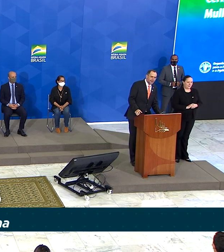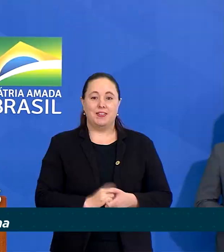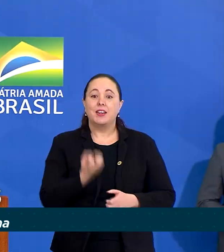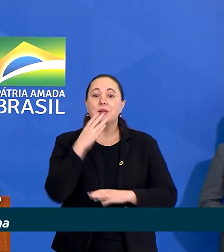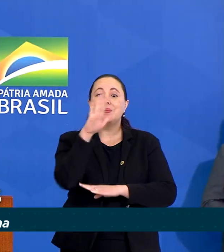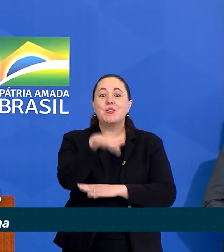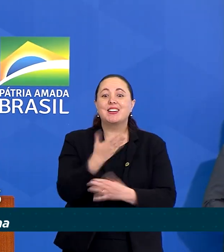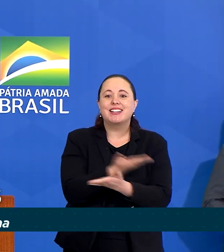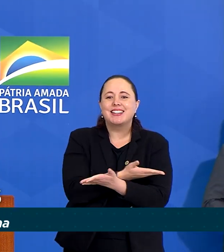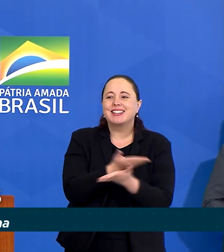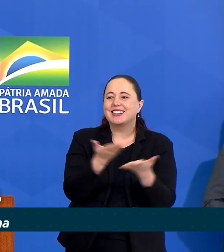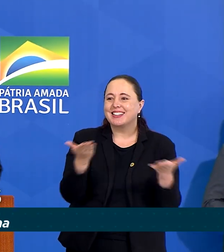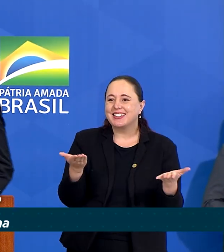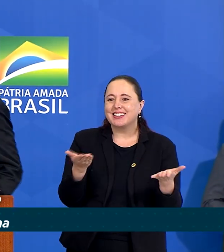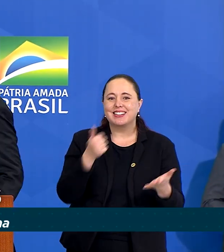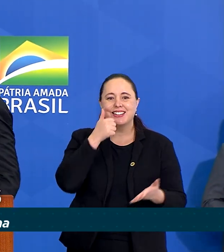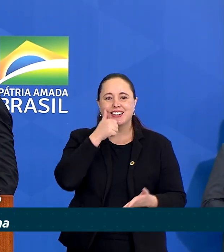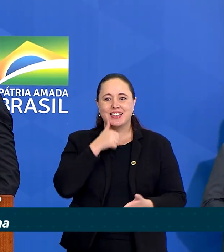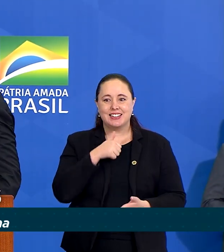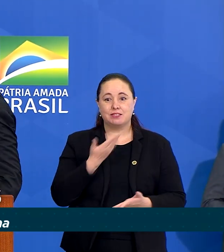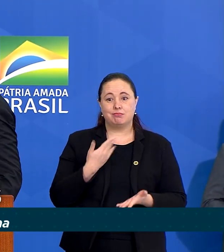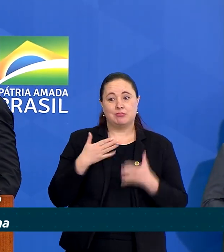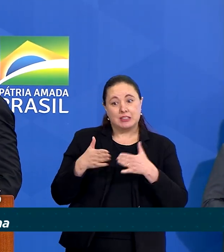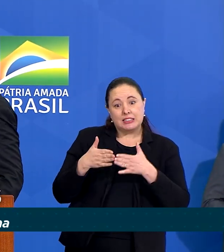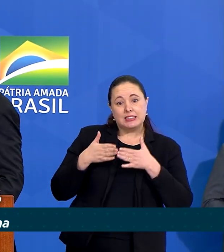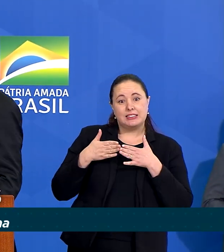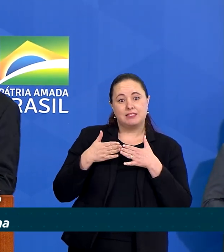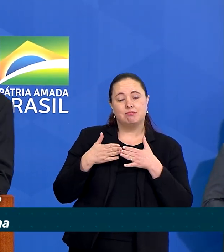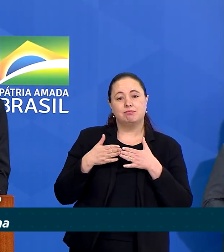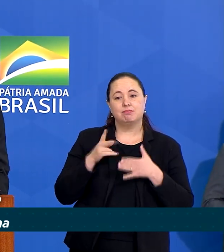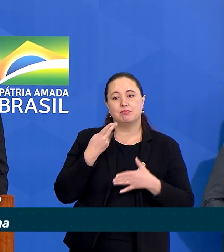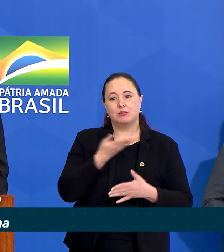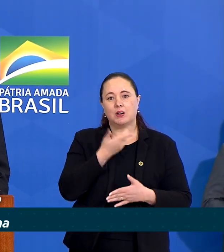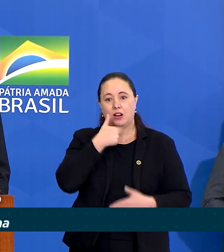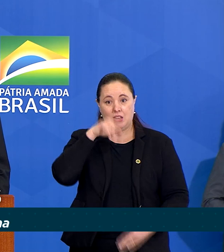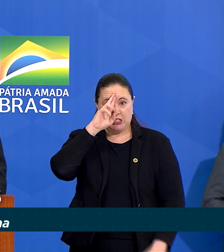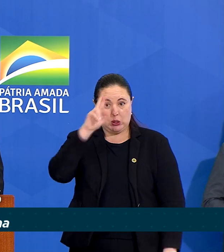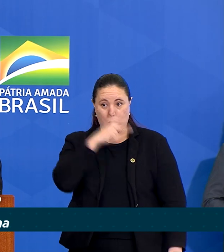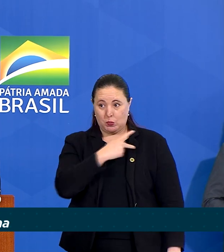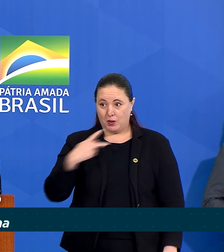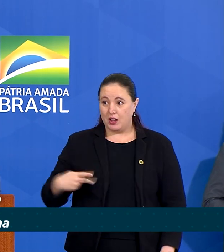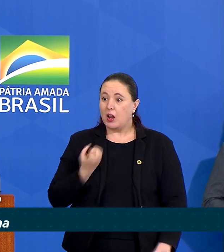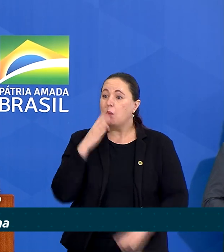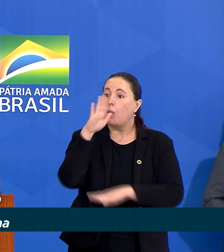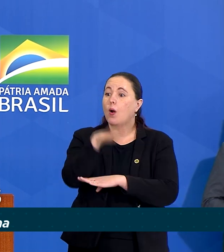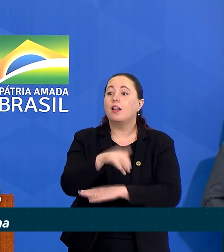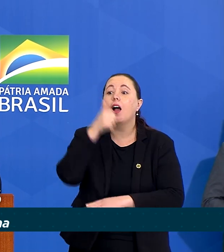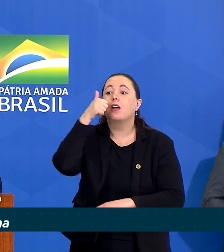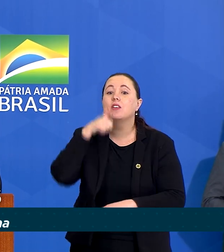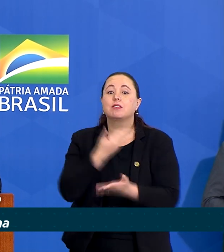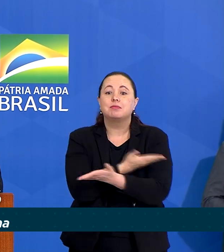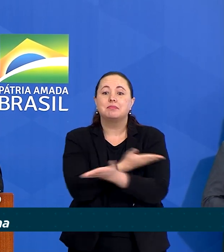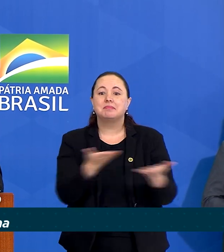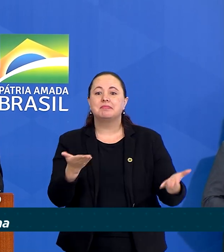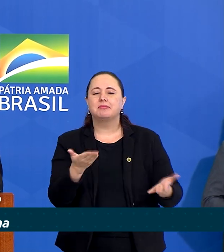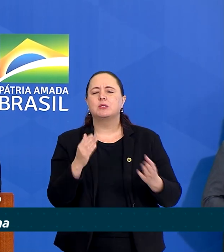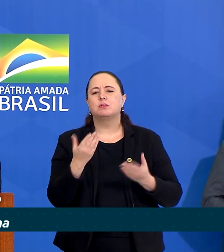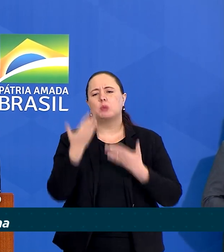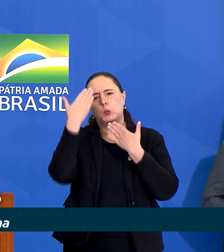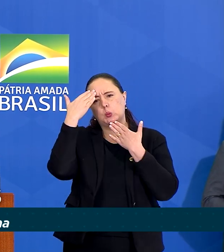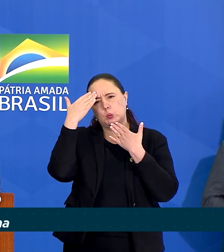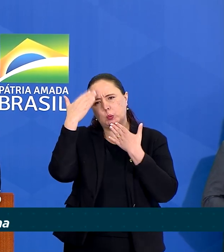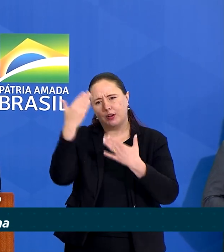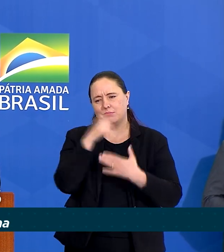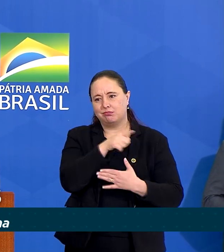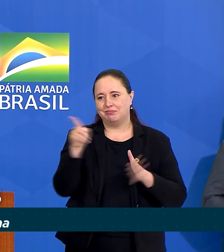Boa tarde a todas, licença, com sua licença, senhor presidente. Boa tarde a todas e todos, muito obrigado